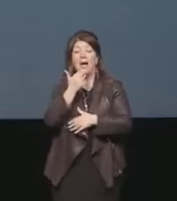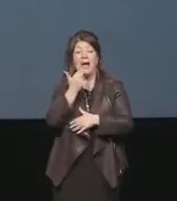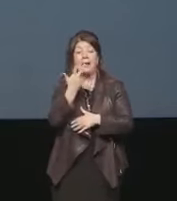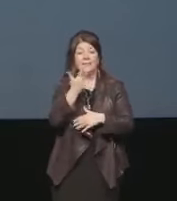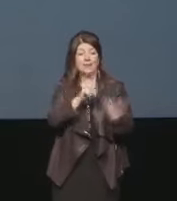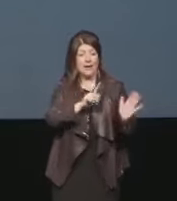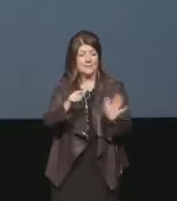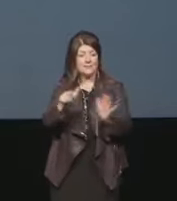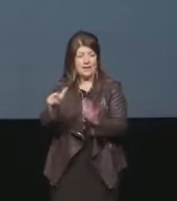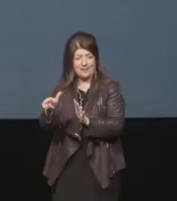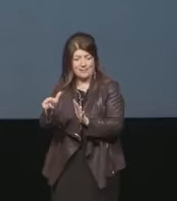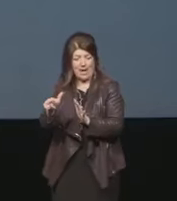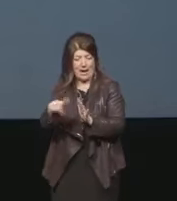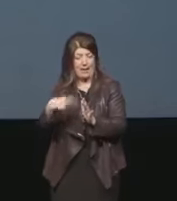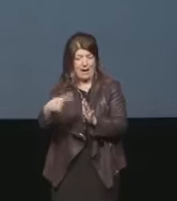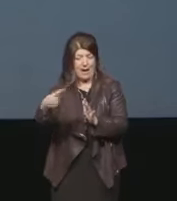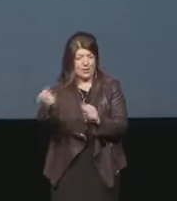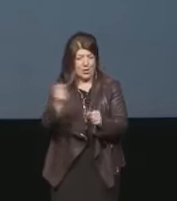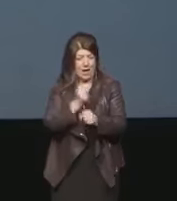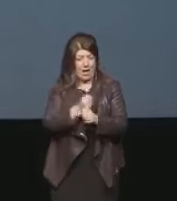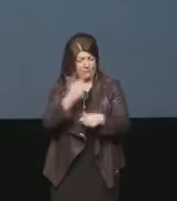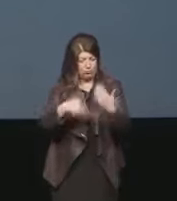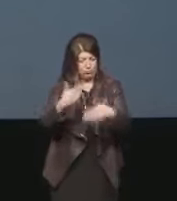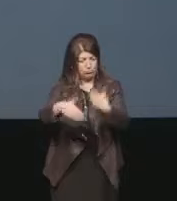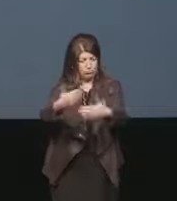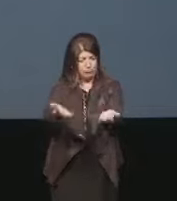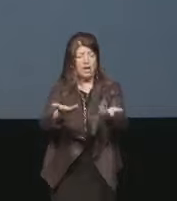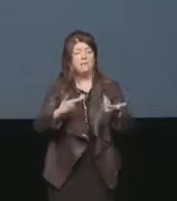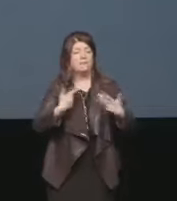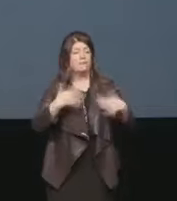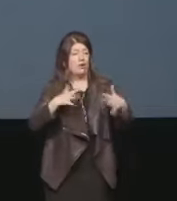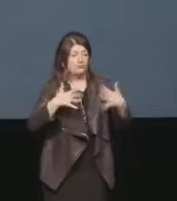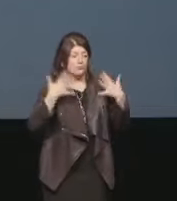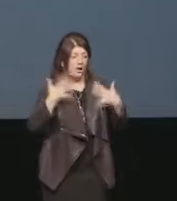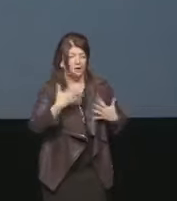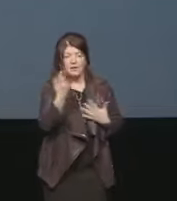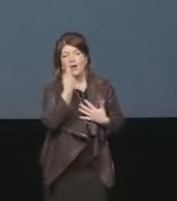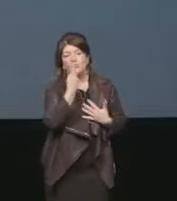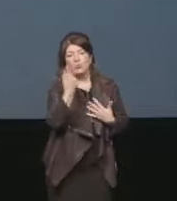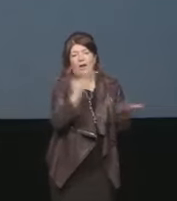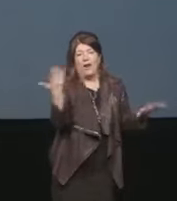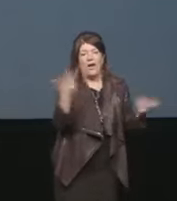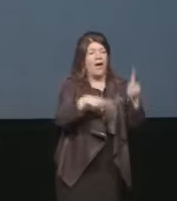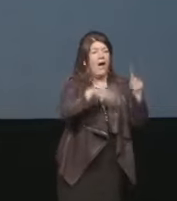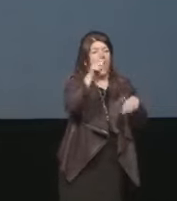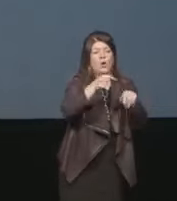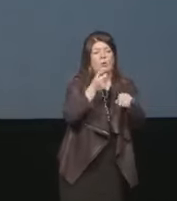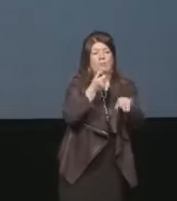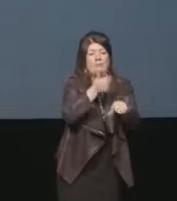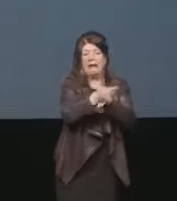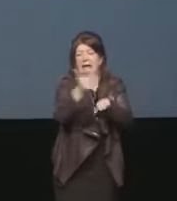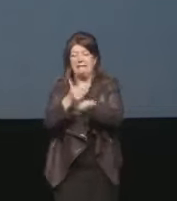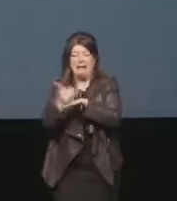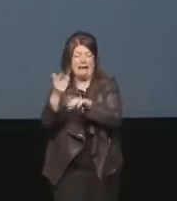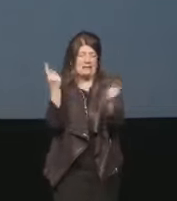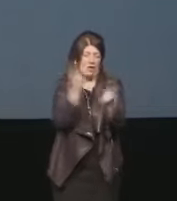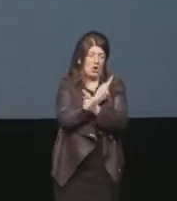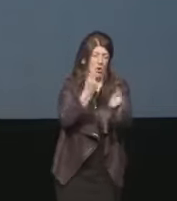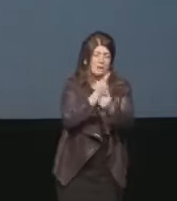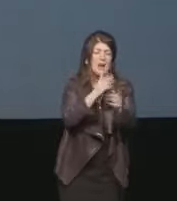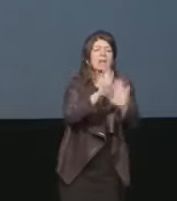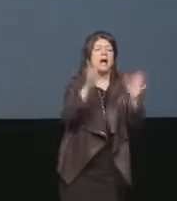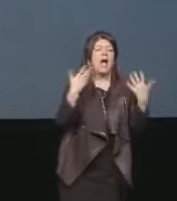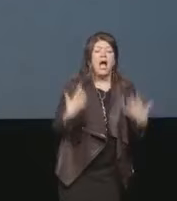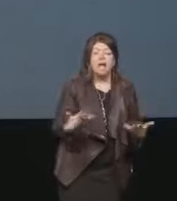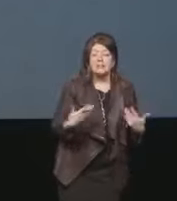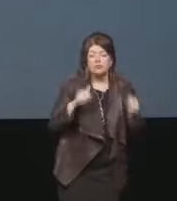lavoro davanti è fisiologico che alcune parti siano in ritardo ma possiamo davvero oggi raccontare che cosa sarà